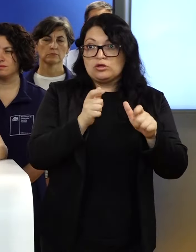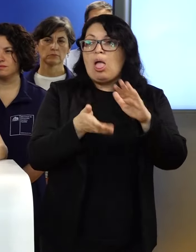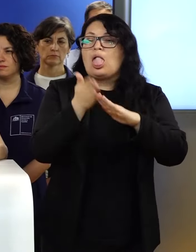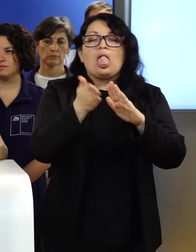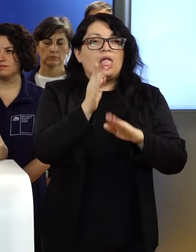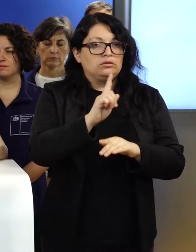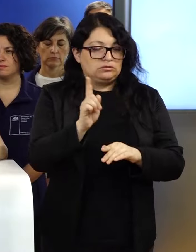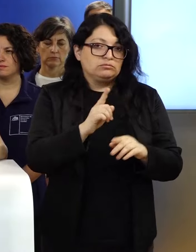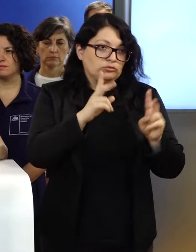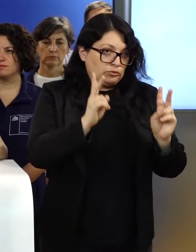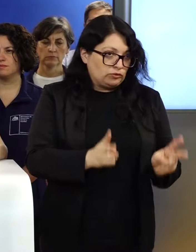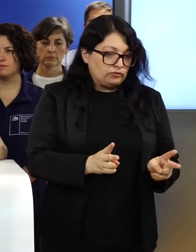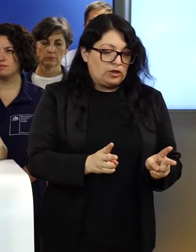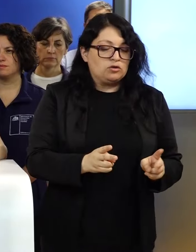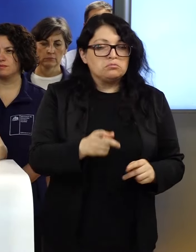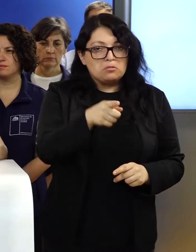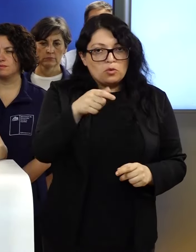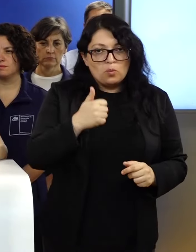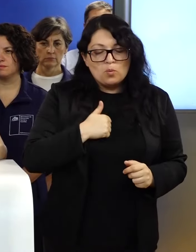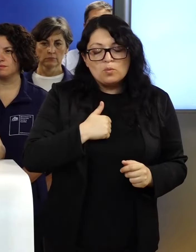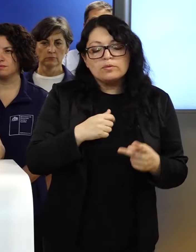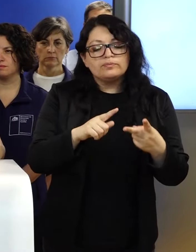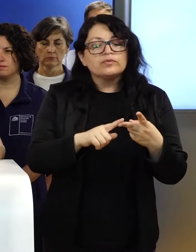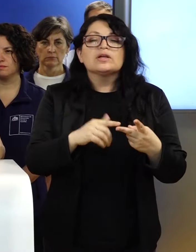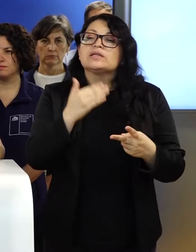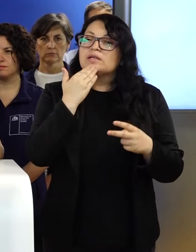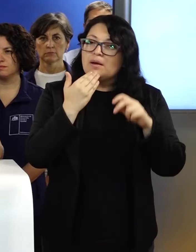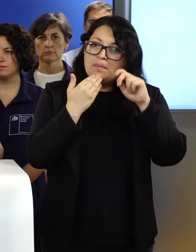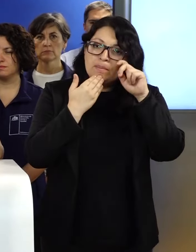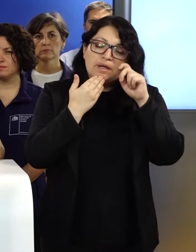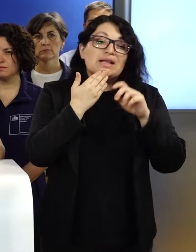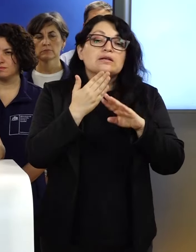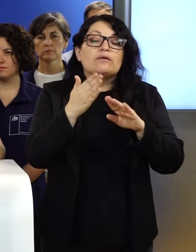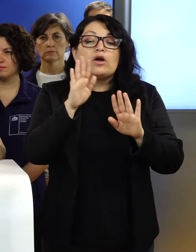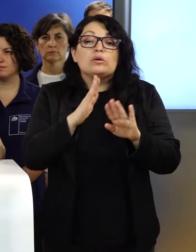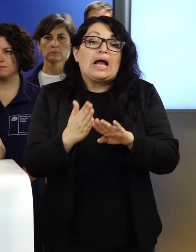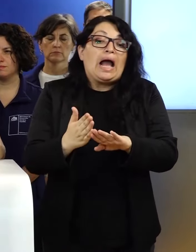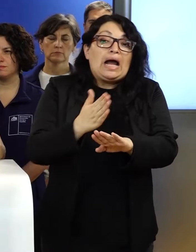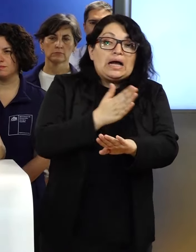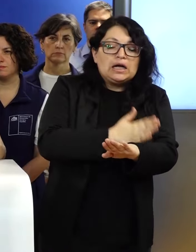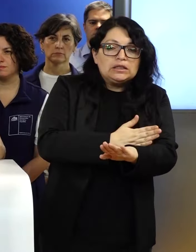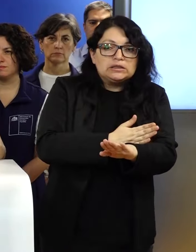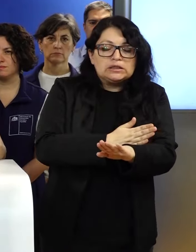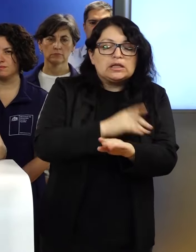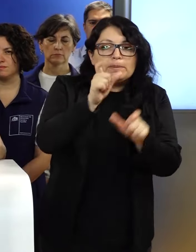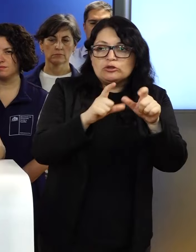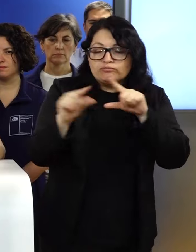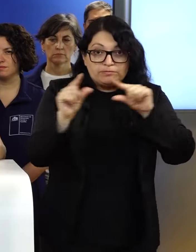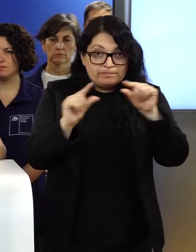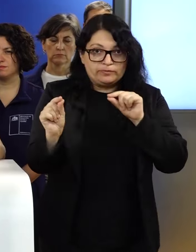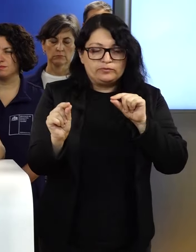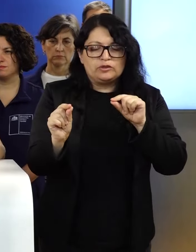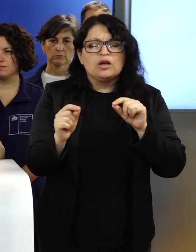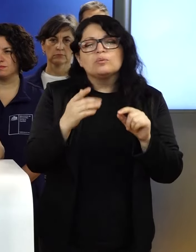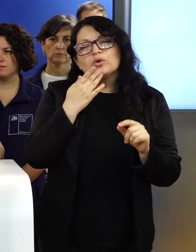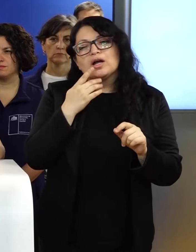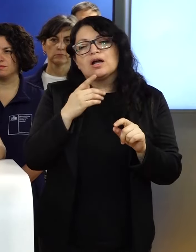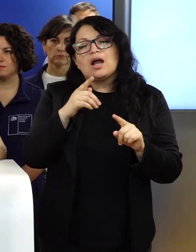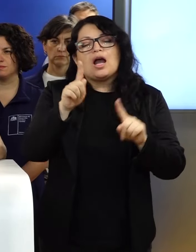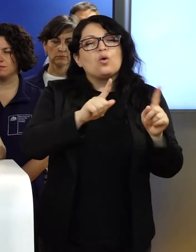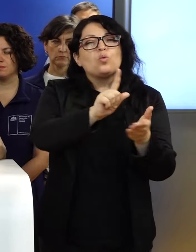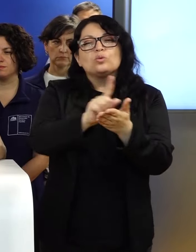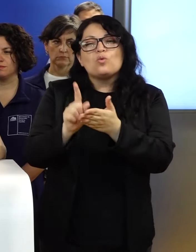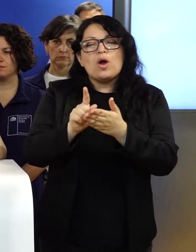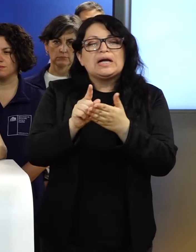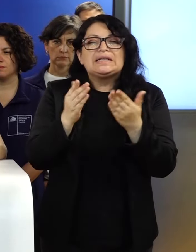En segundo lugar, a realizar evacuaciones preventivas. Algunos de estos sectores es necesario